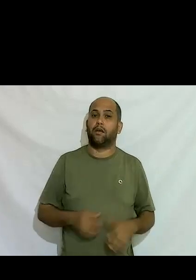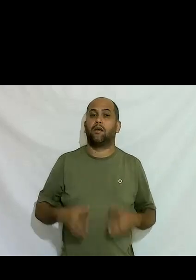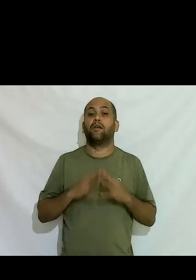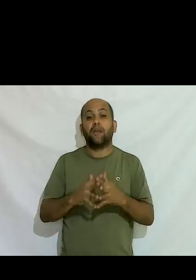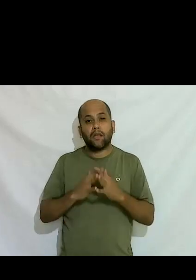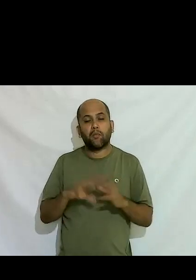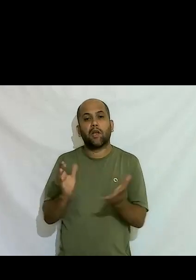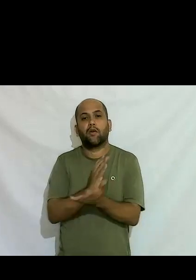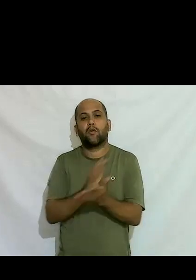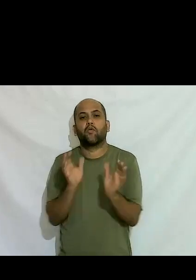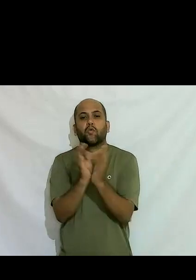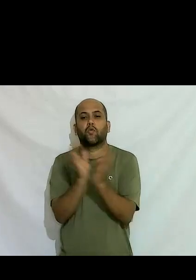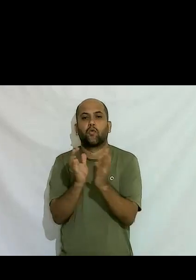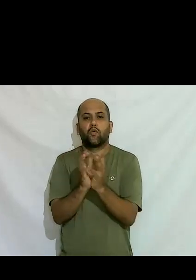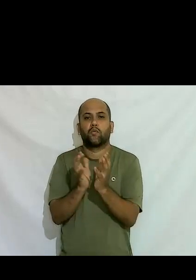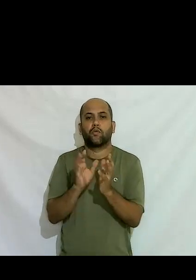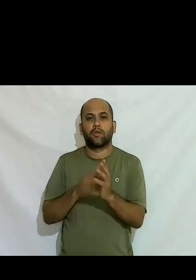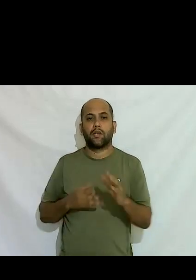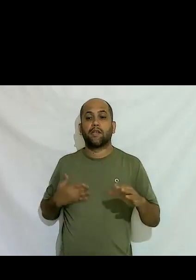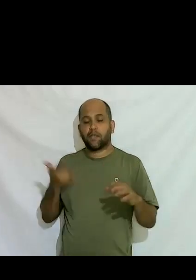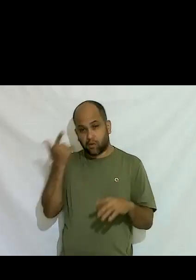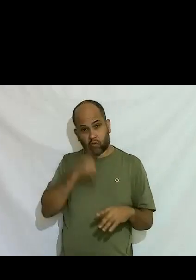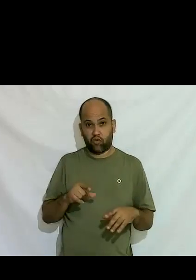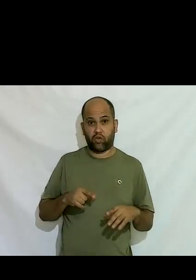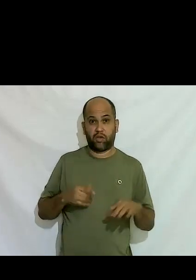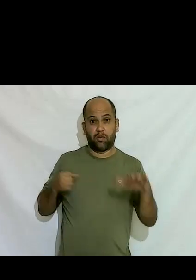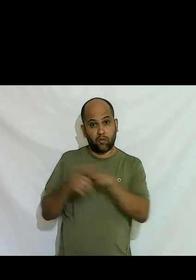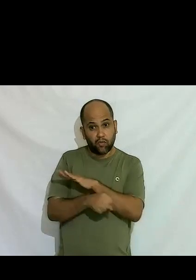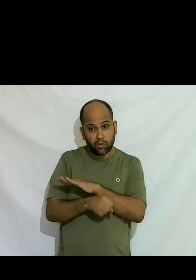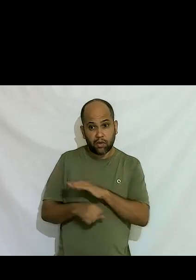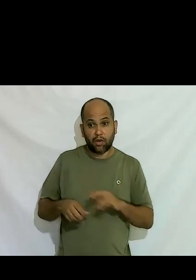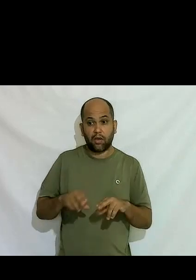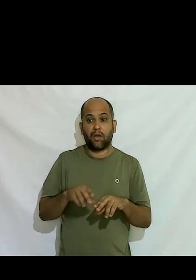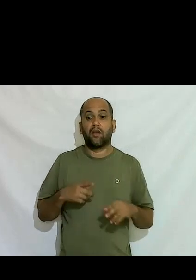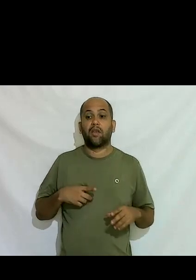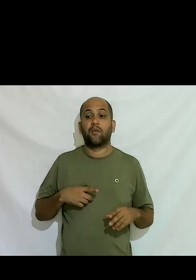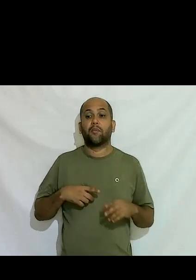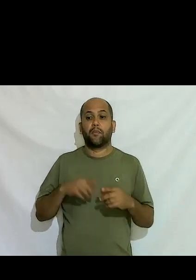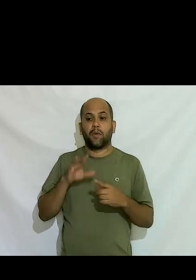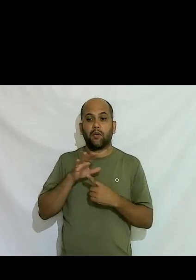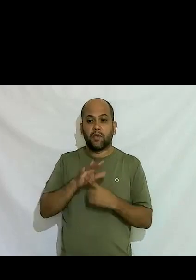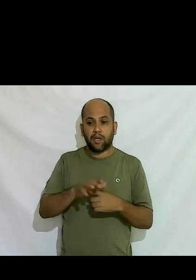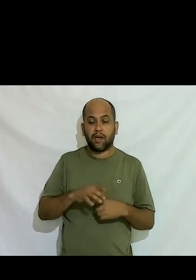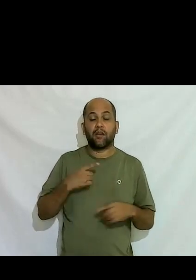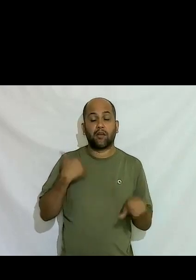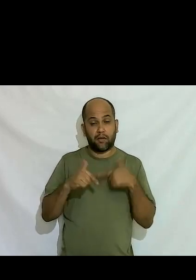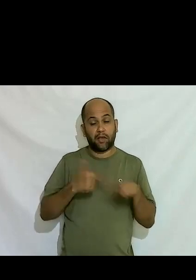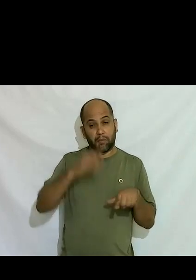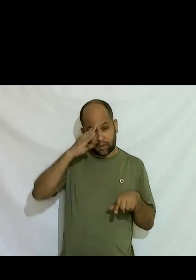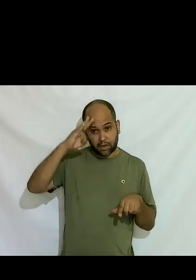grupos sejam tenham chance e para ilustrar isso eu tenho um trabalho acadêmico sobre isso